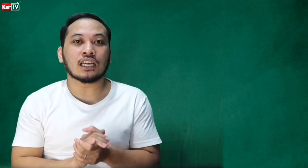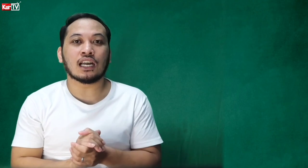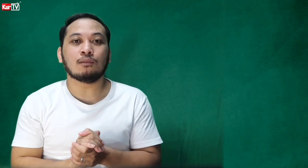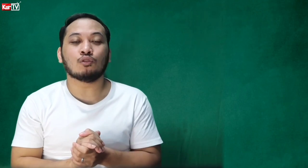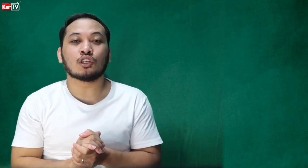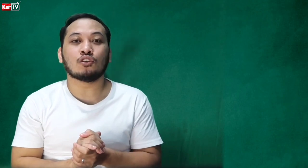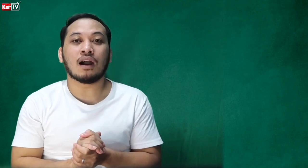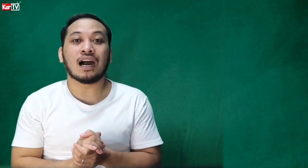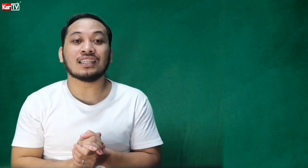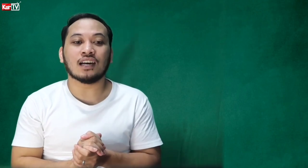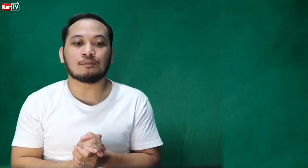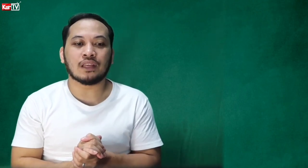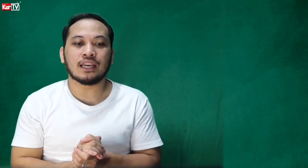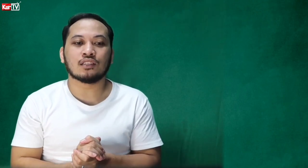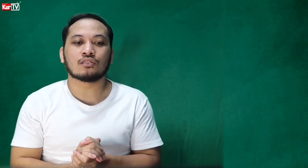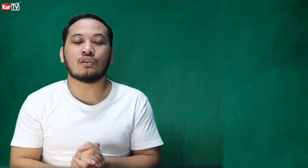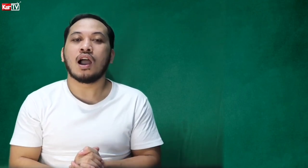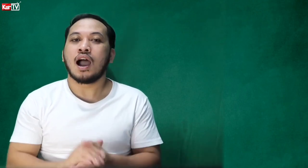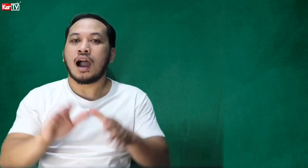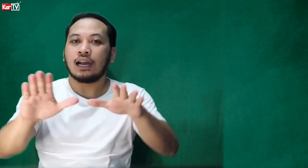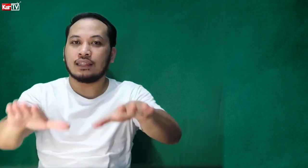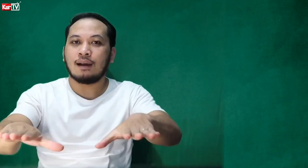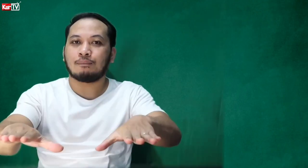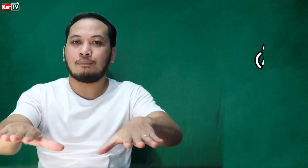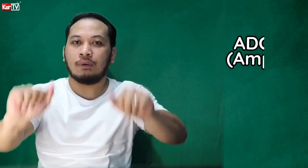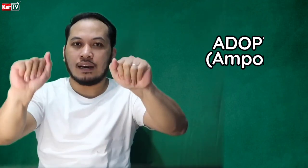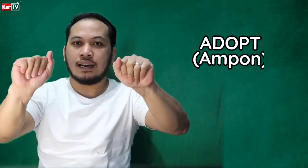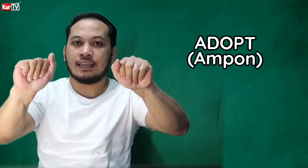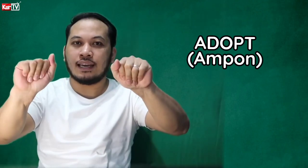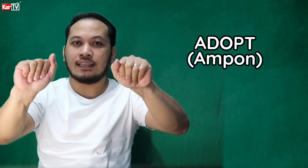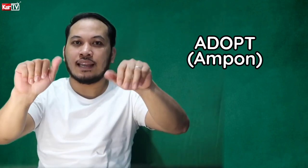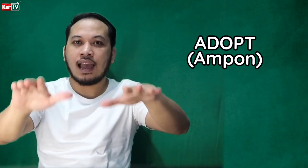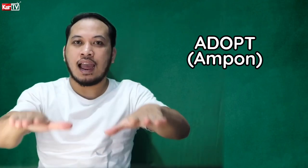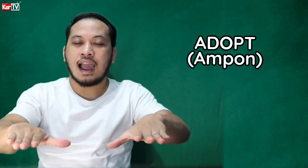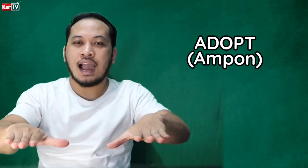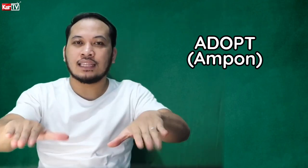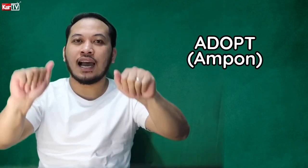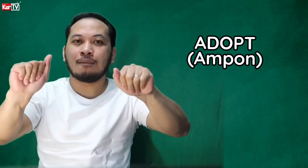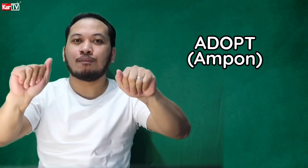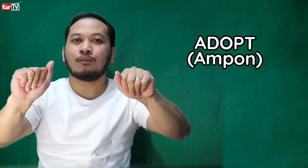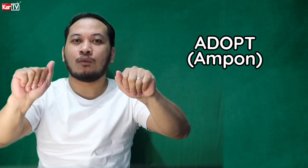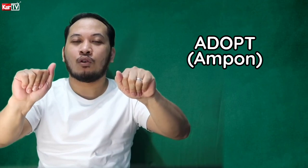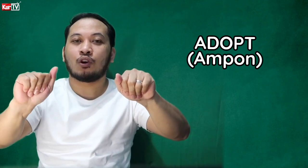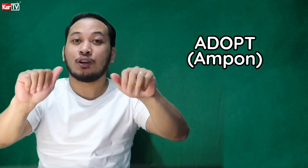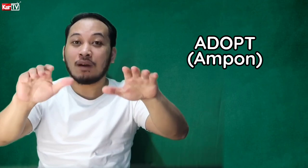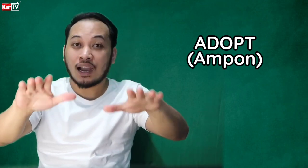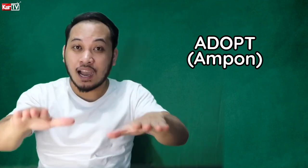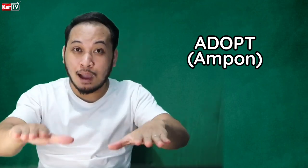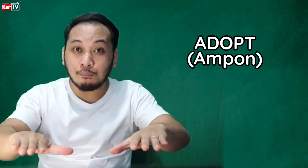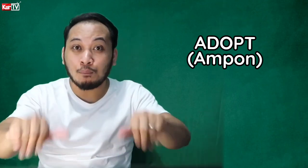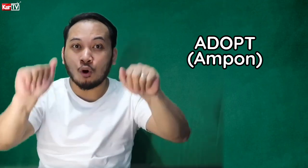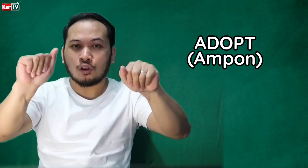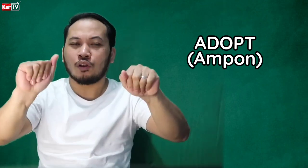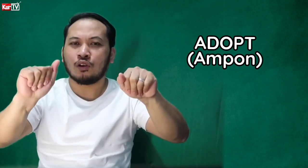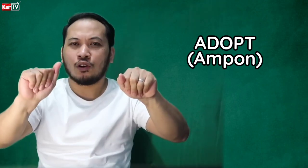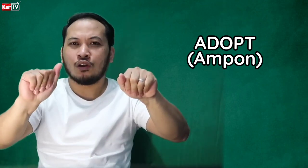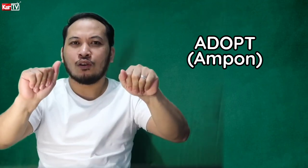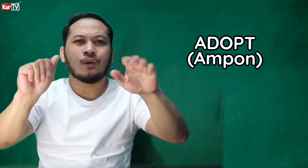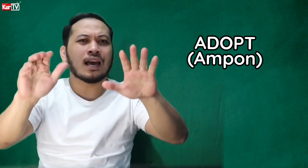kakalimutan yung mga adapted. So, adapt. Ayan. Adapt. Or yung mga ampun. Wala